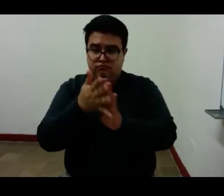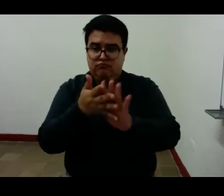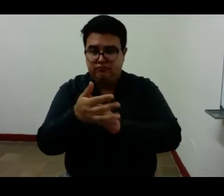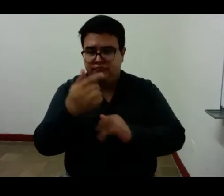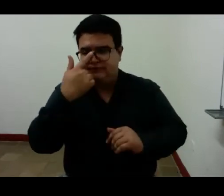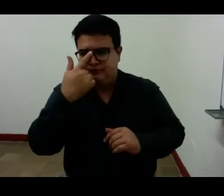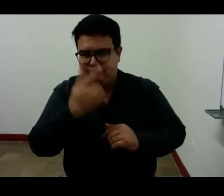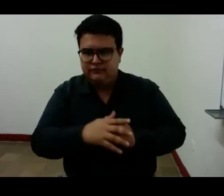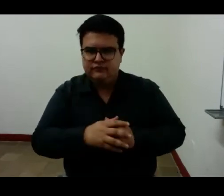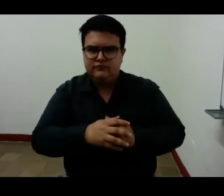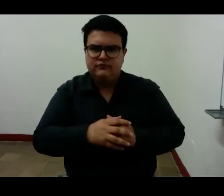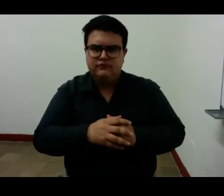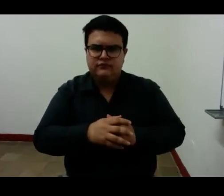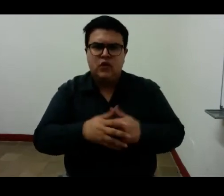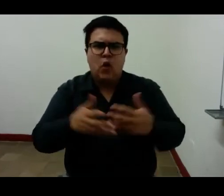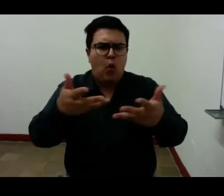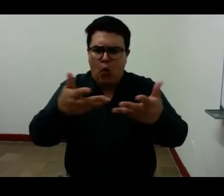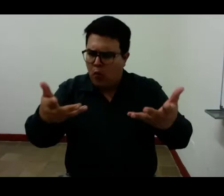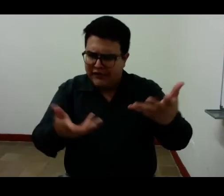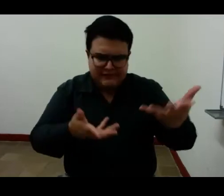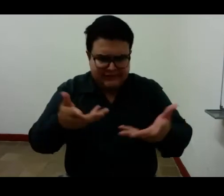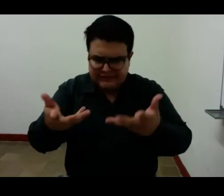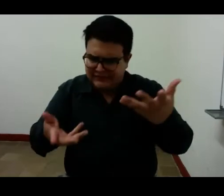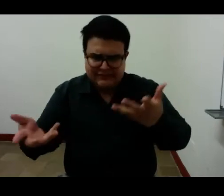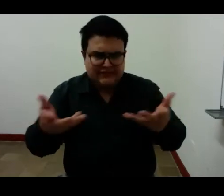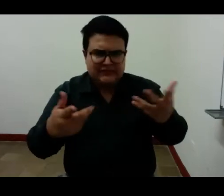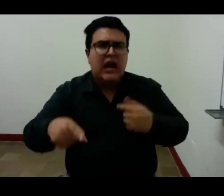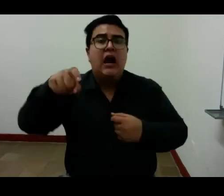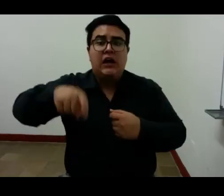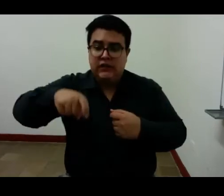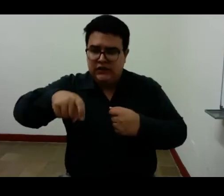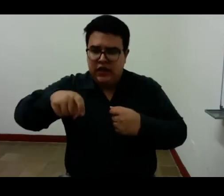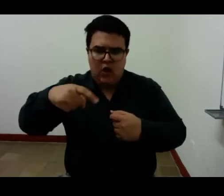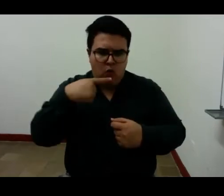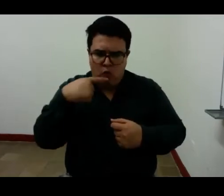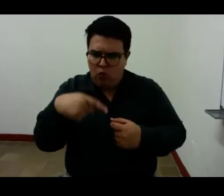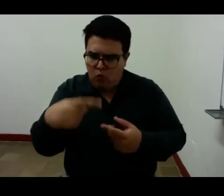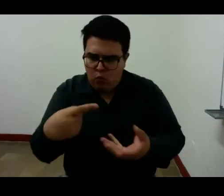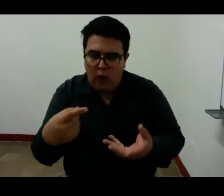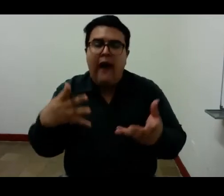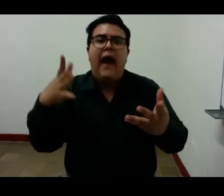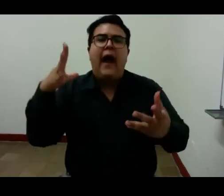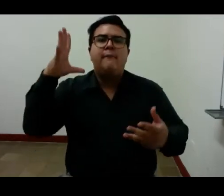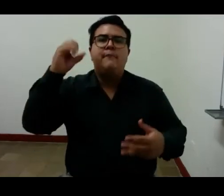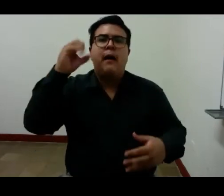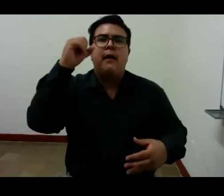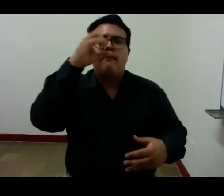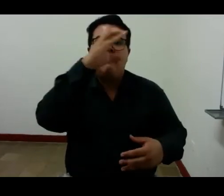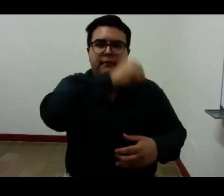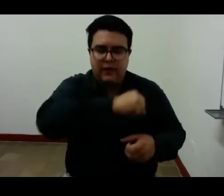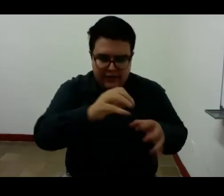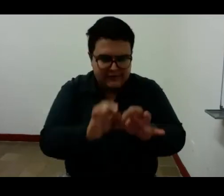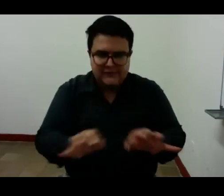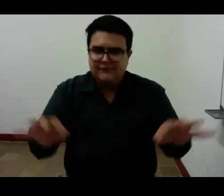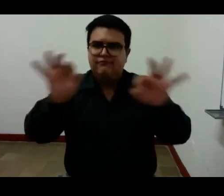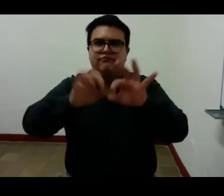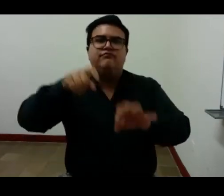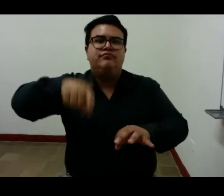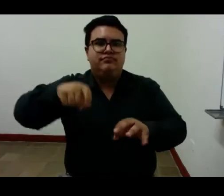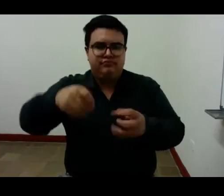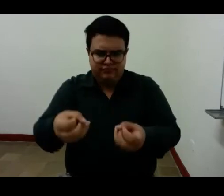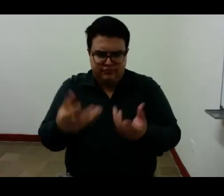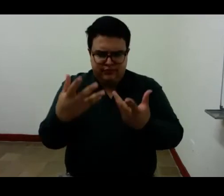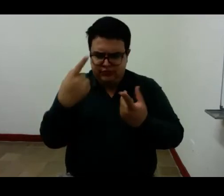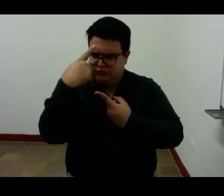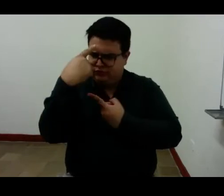Lo que es necesario es que nos demos cuenta de que en la lectura